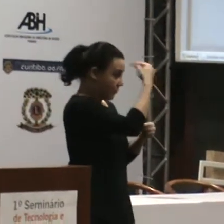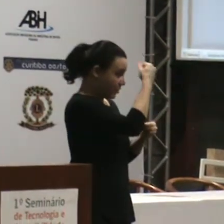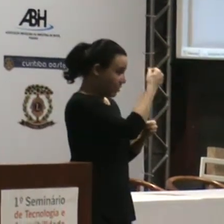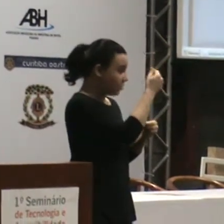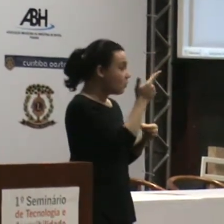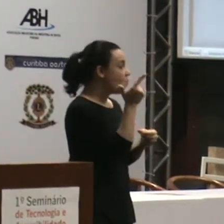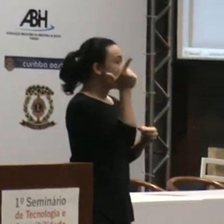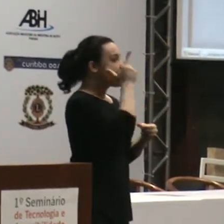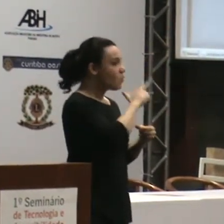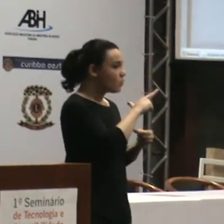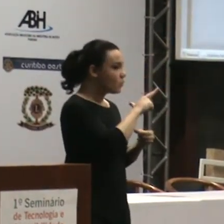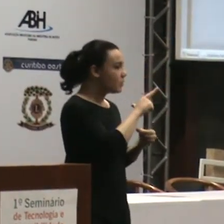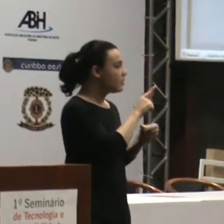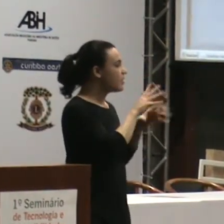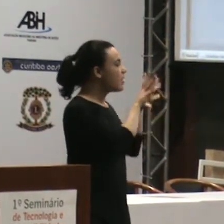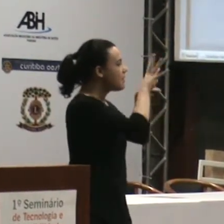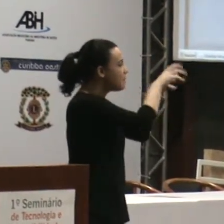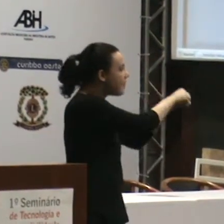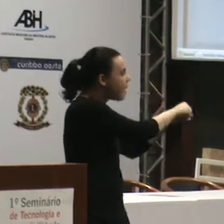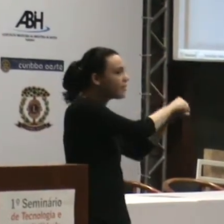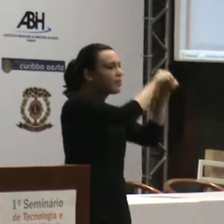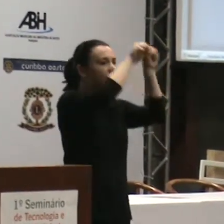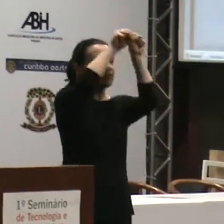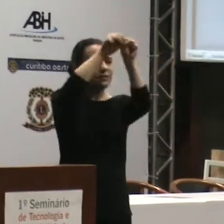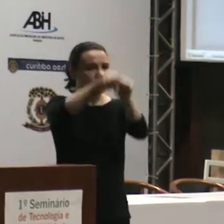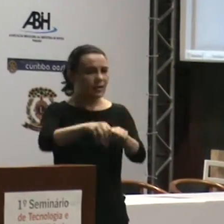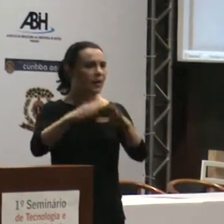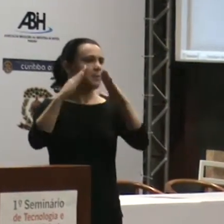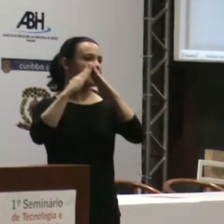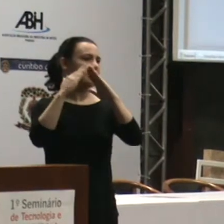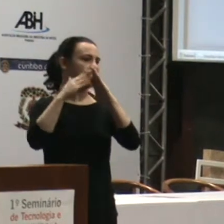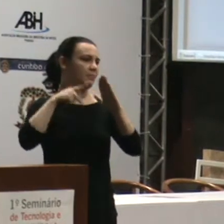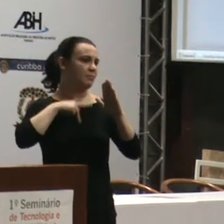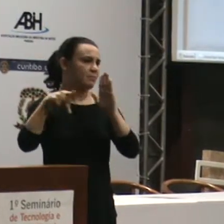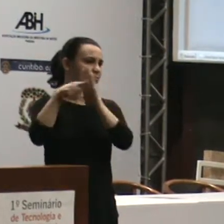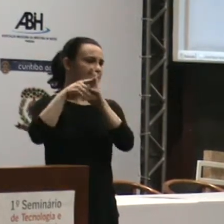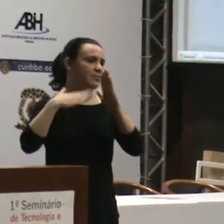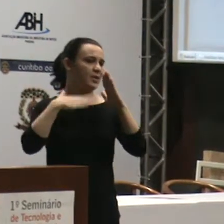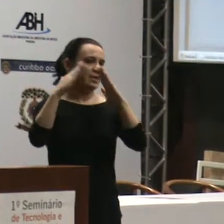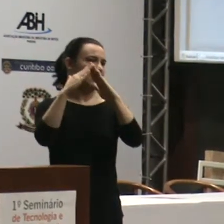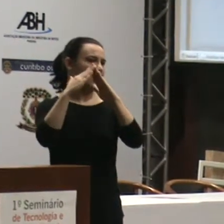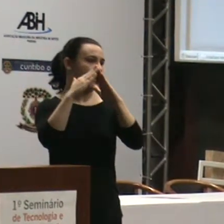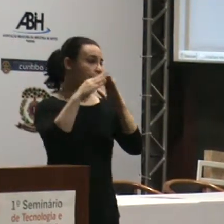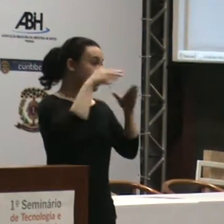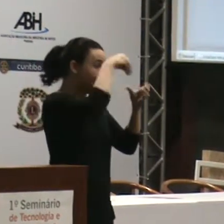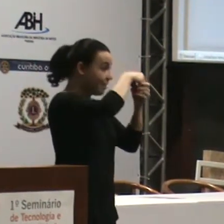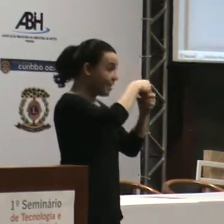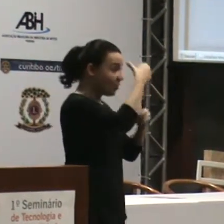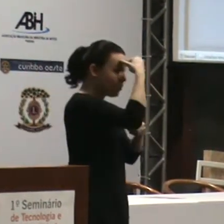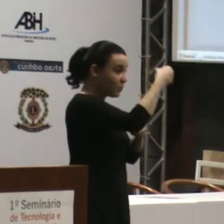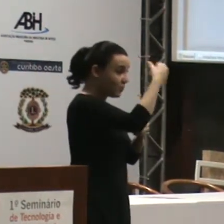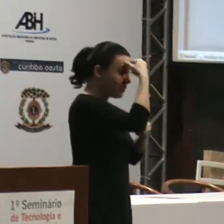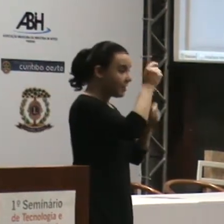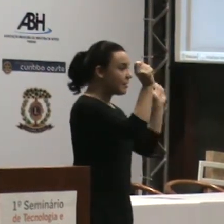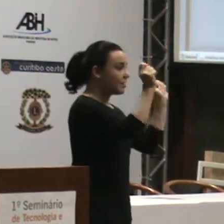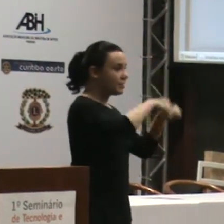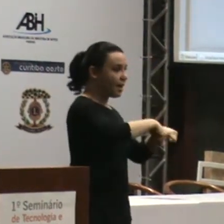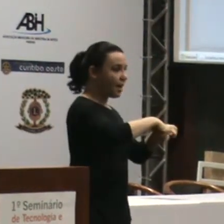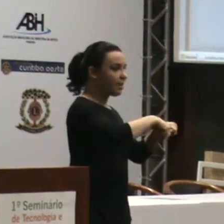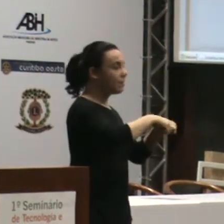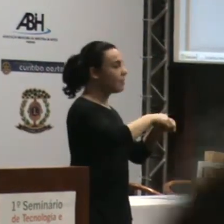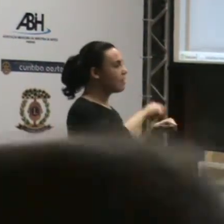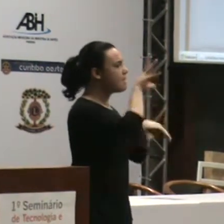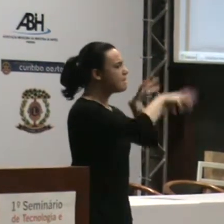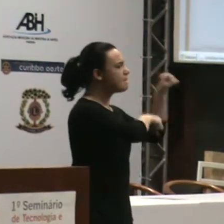meu filho? Como é que eu faço para chegar na minha casa? Ou para chegar ao leito da minha avó por essa